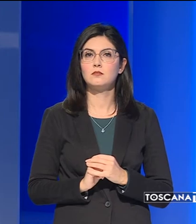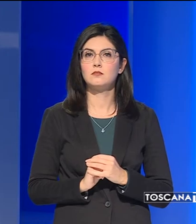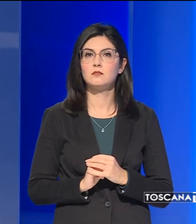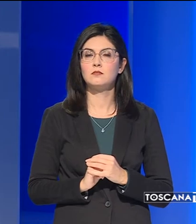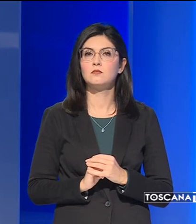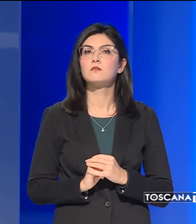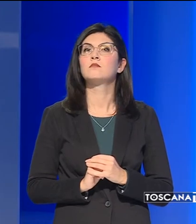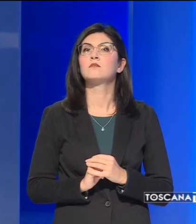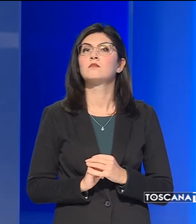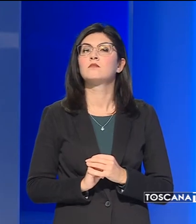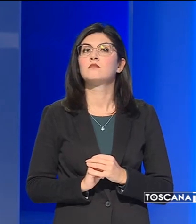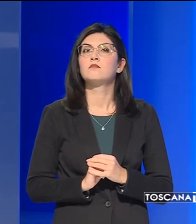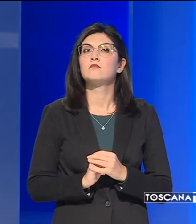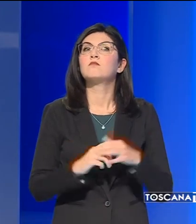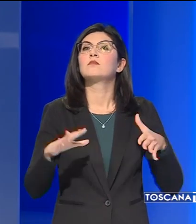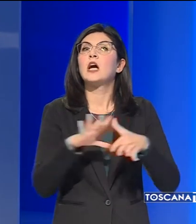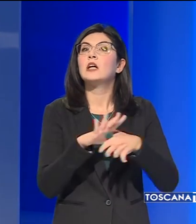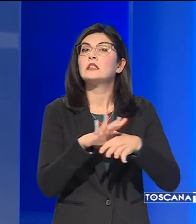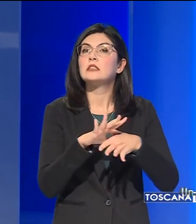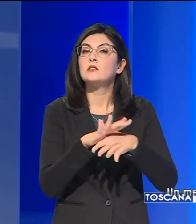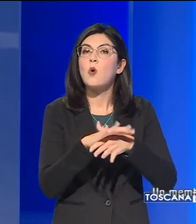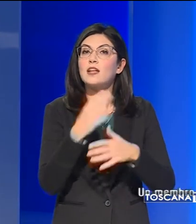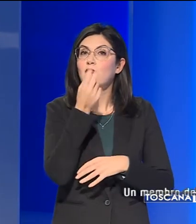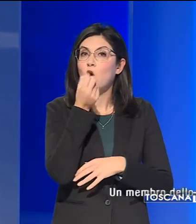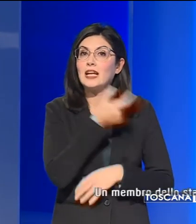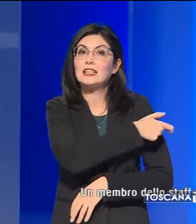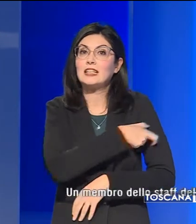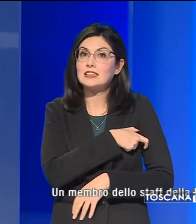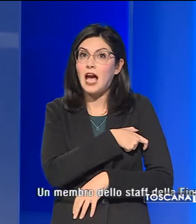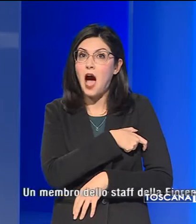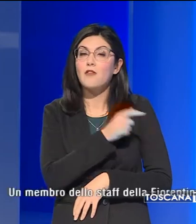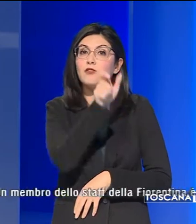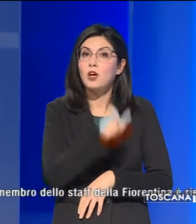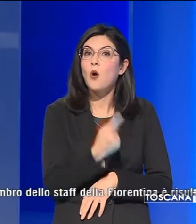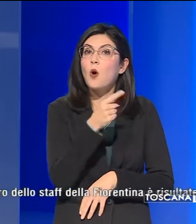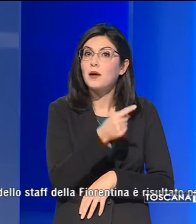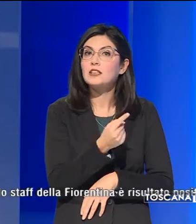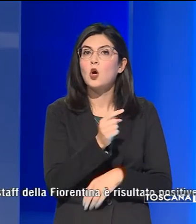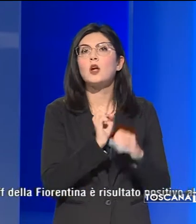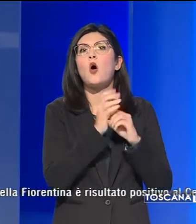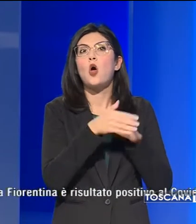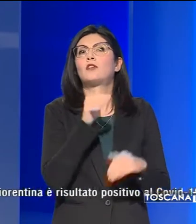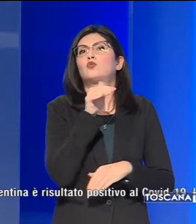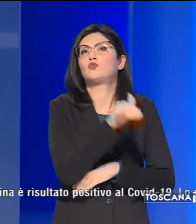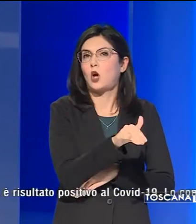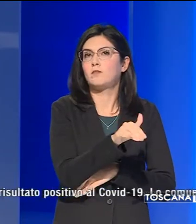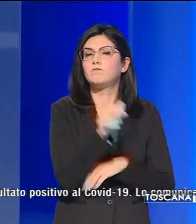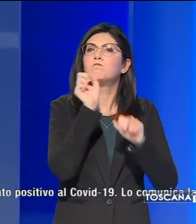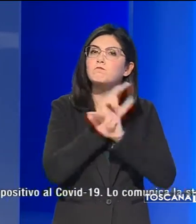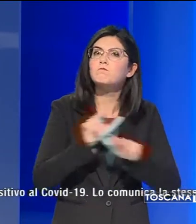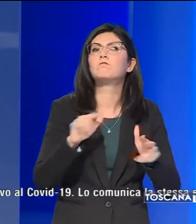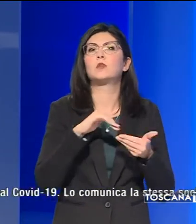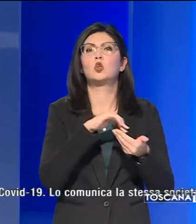Un membro dello staff della Fiorentina ha risultato positivo al Covid. Lo comunica la stessa